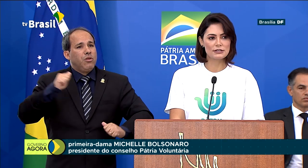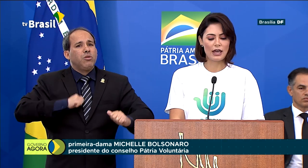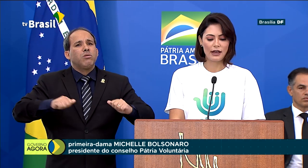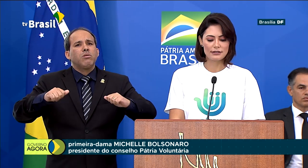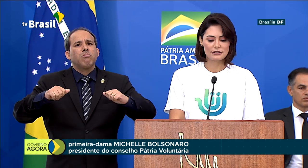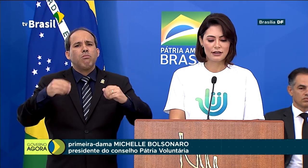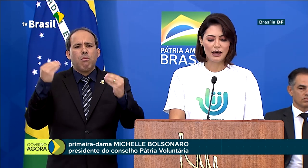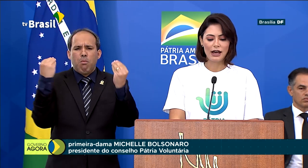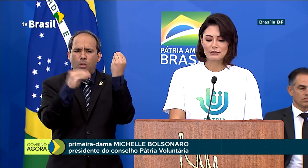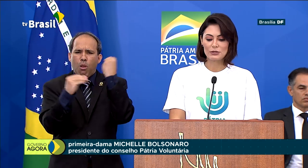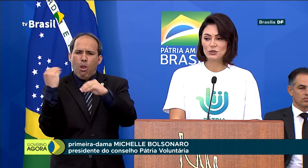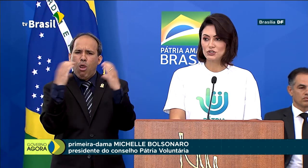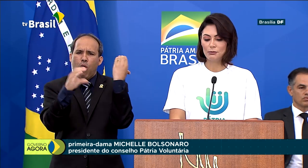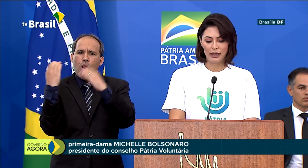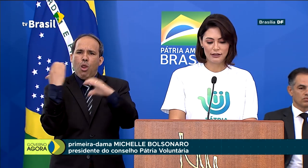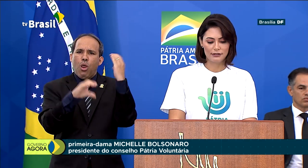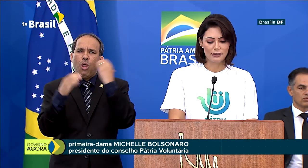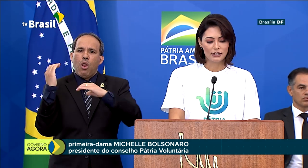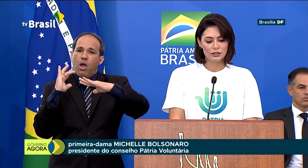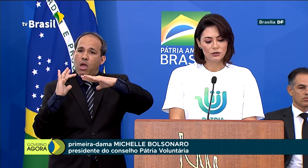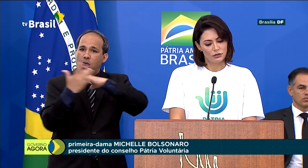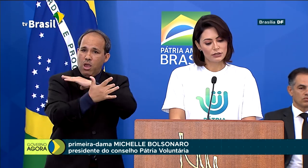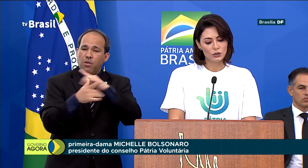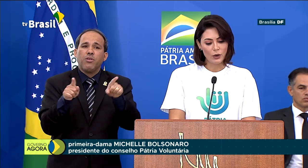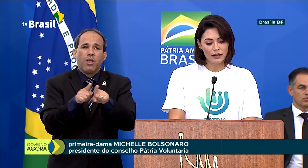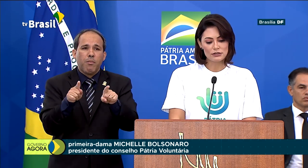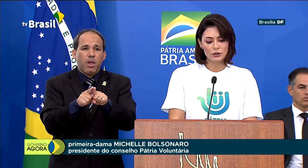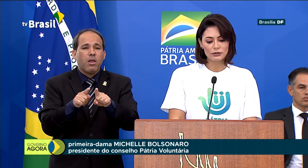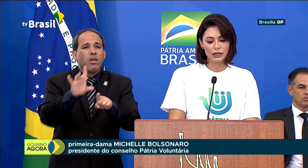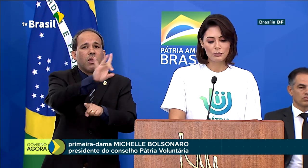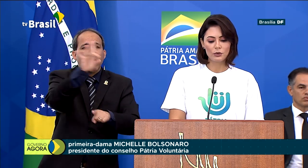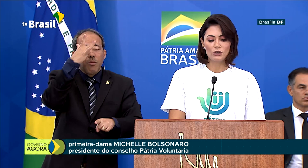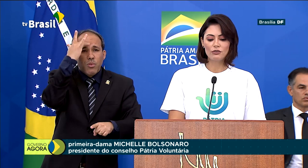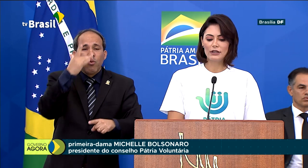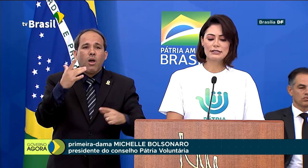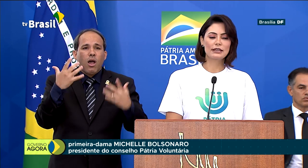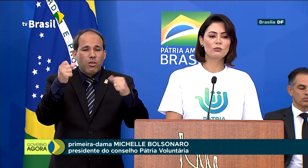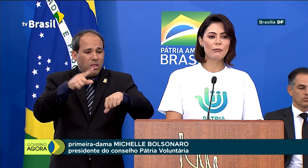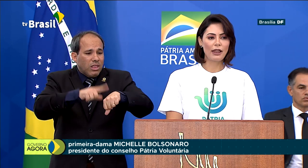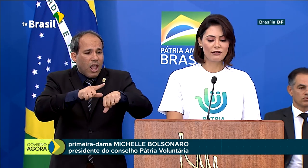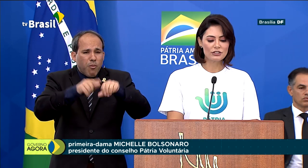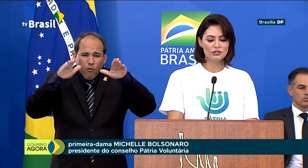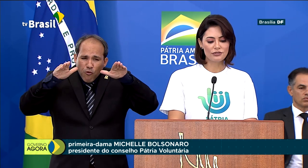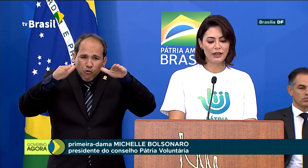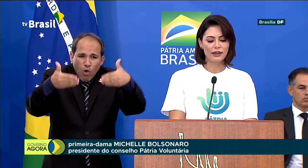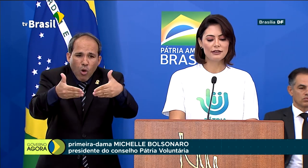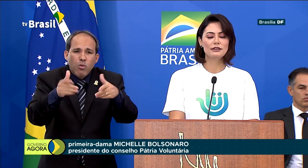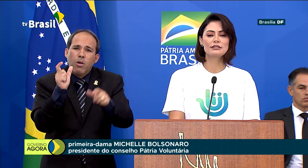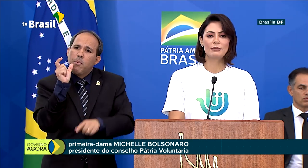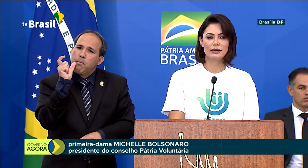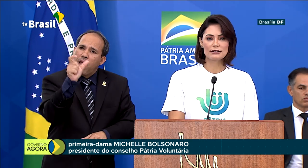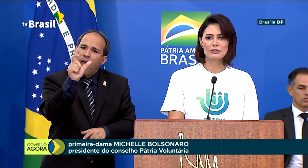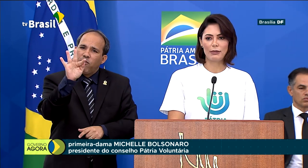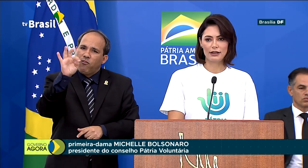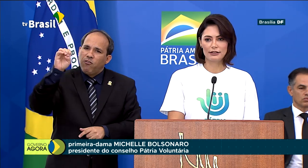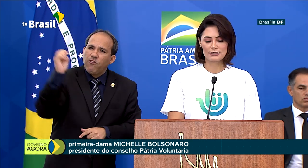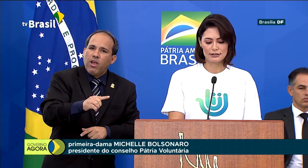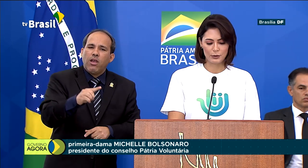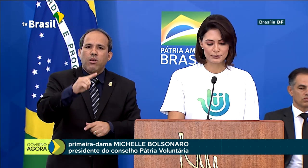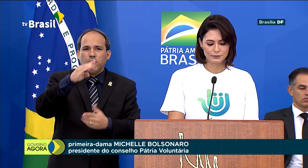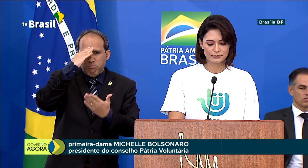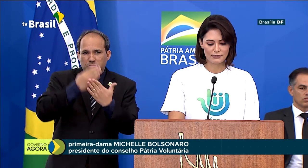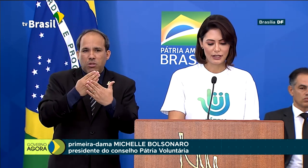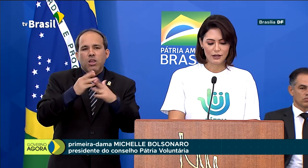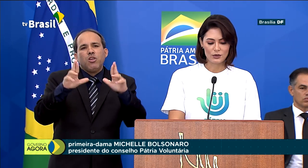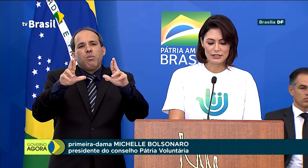suas redes sociais, às pessoas de bem, que doaram o seu tempo e ofereceram uma palavra de fé e esperança para